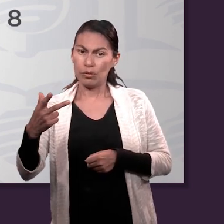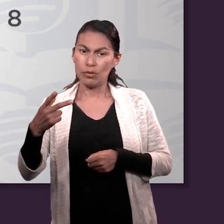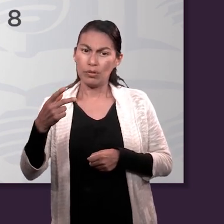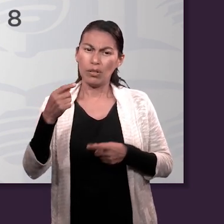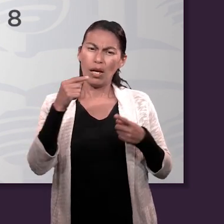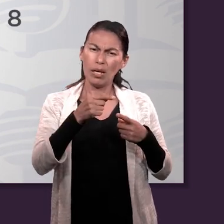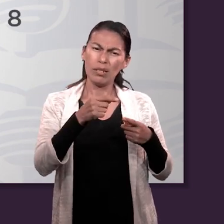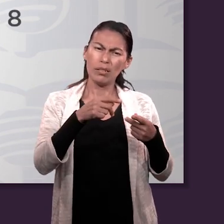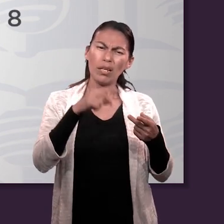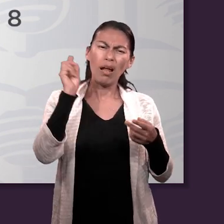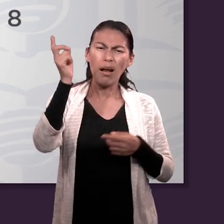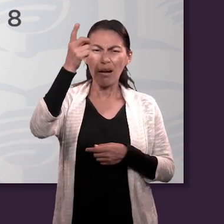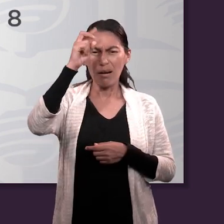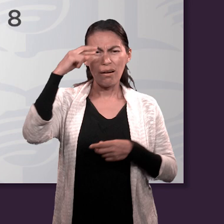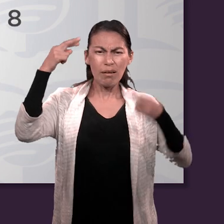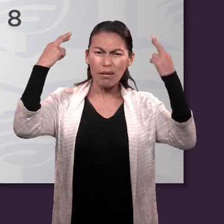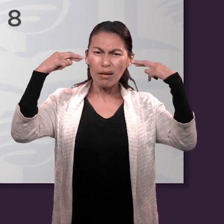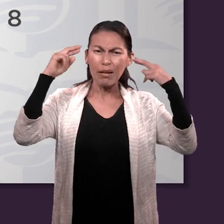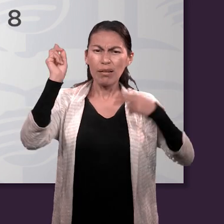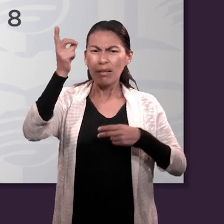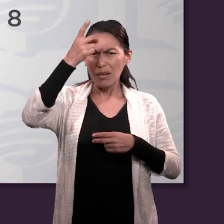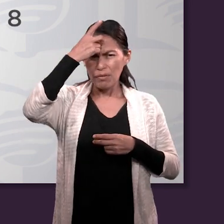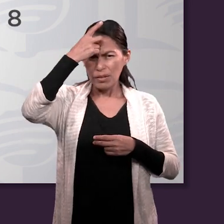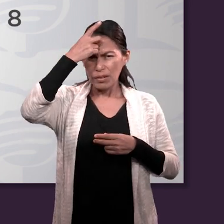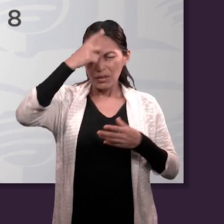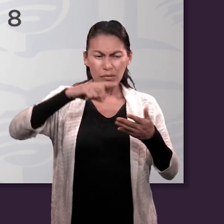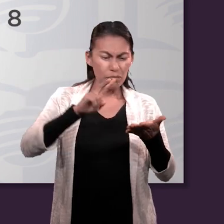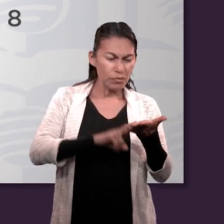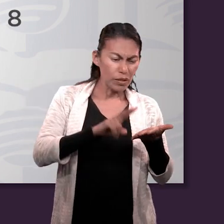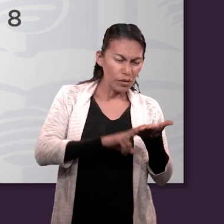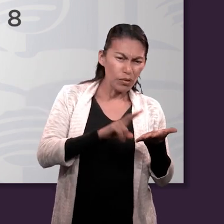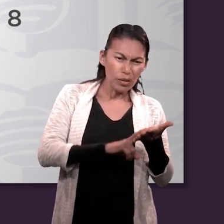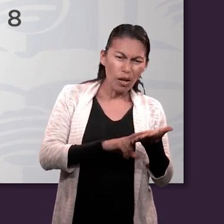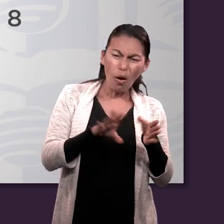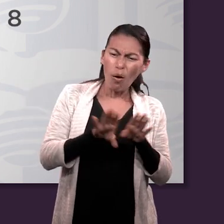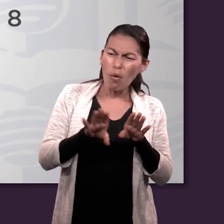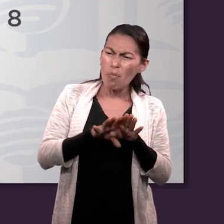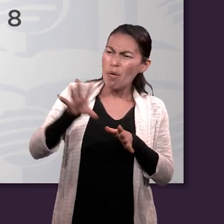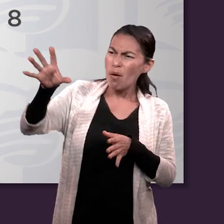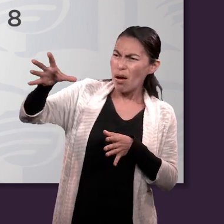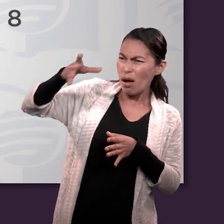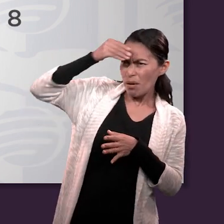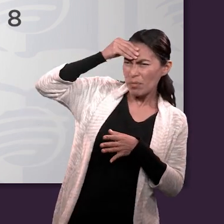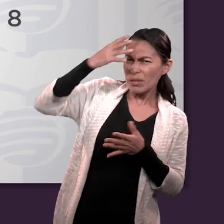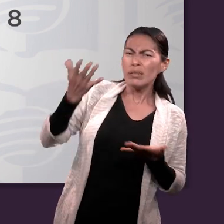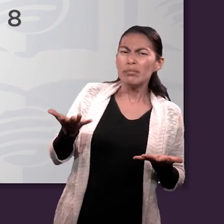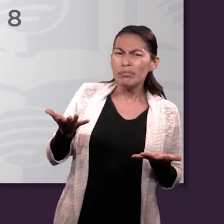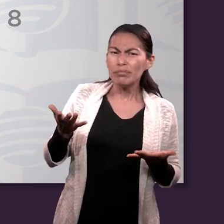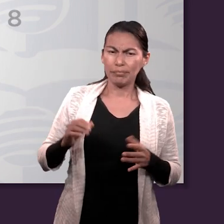en Salmos 62, del 1 al 8, en nuestra vida? Bueno, vamos con el experto y ahorita continuamos.